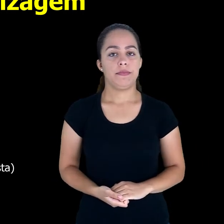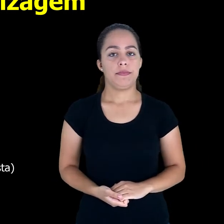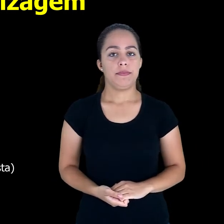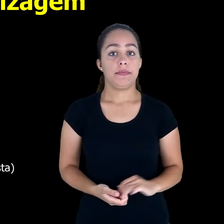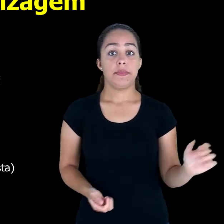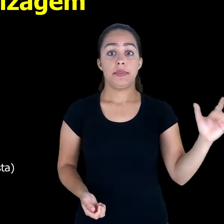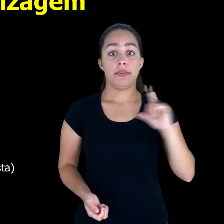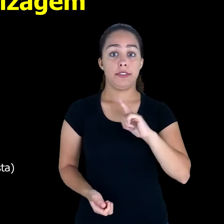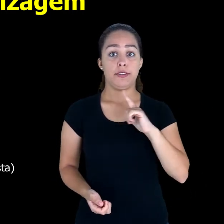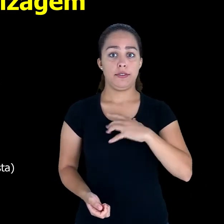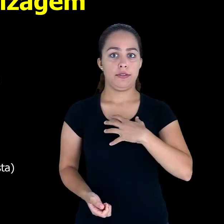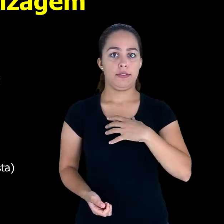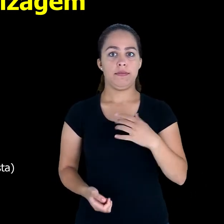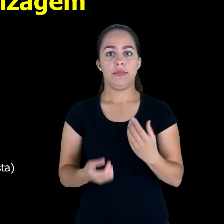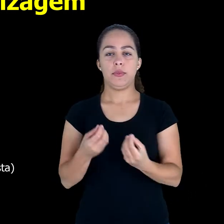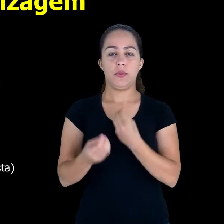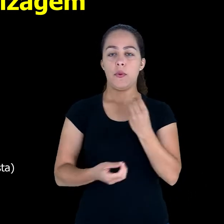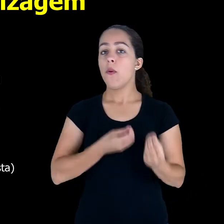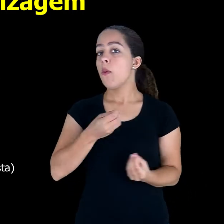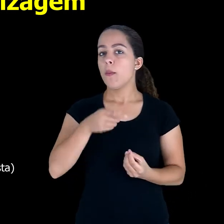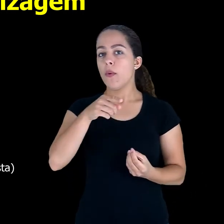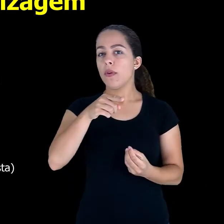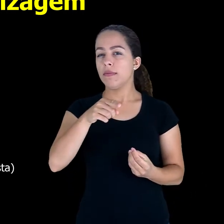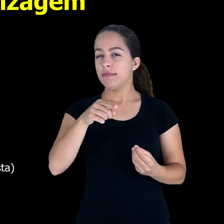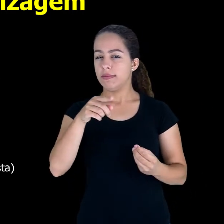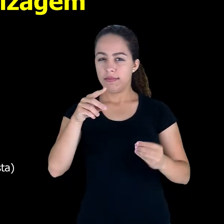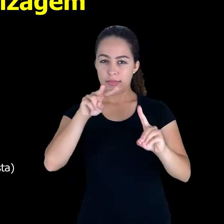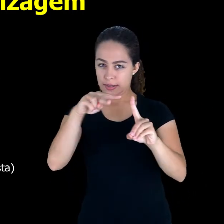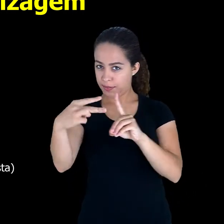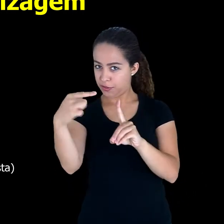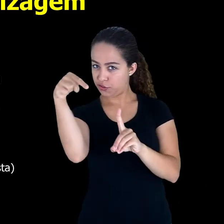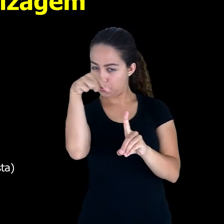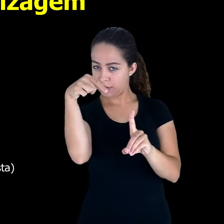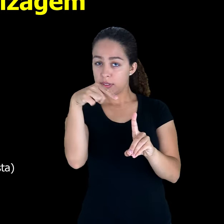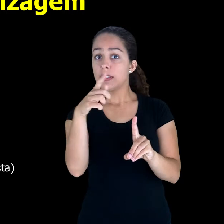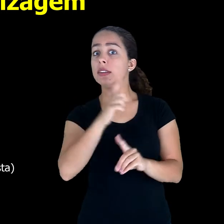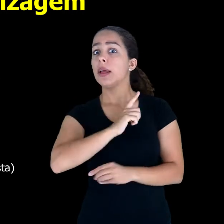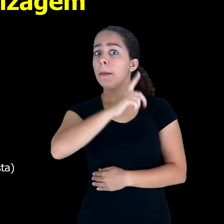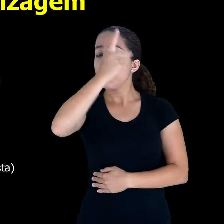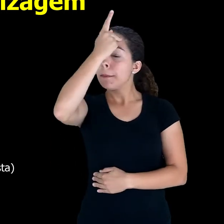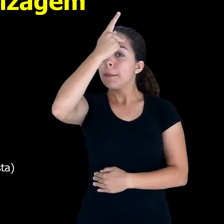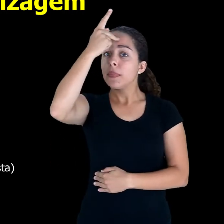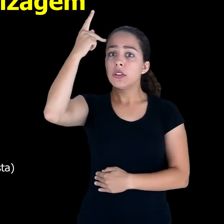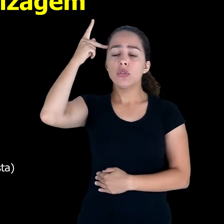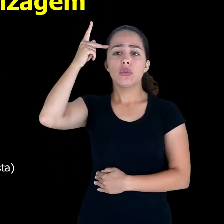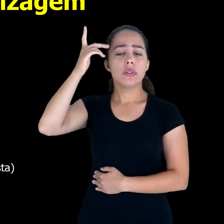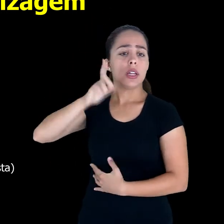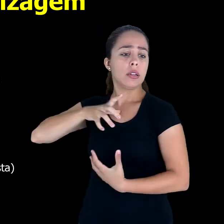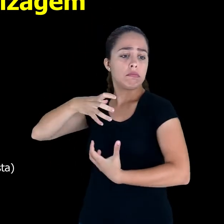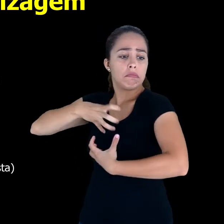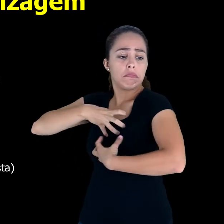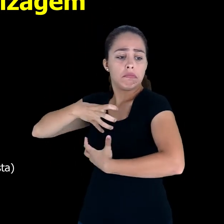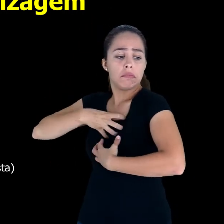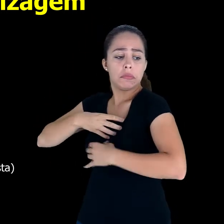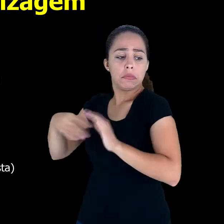Nessa perspectiva, as pessoas, elas têm estilos próprios de aprender.